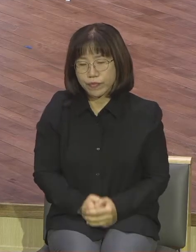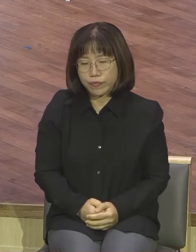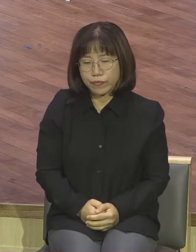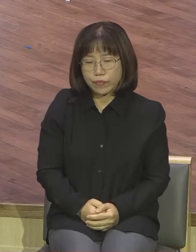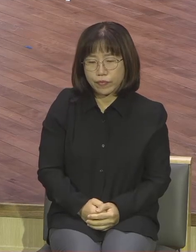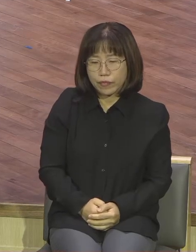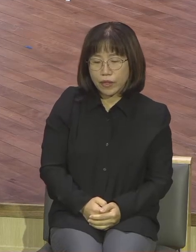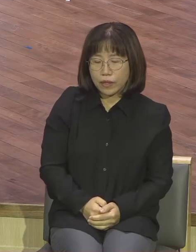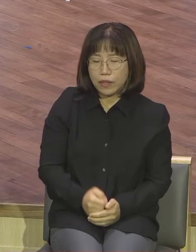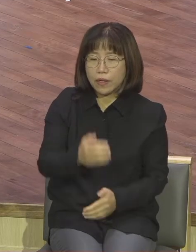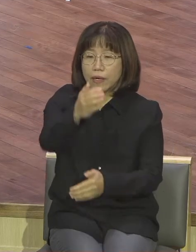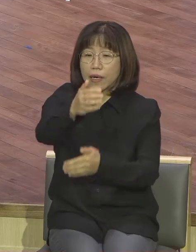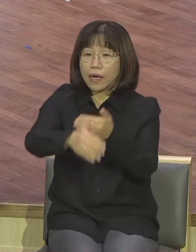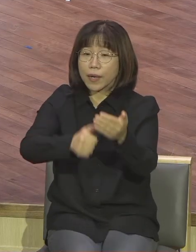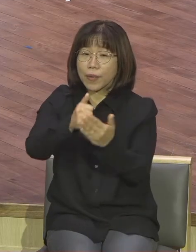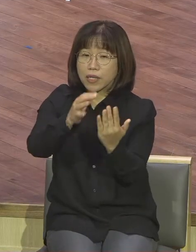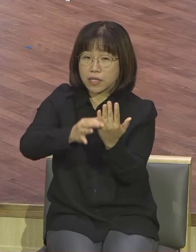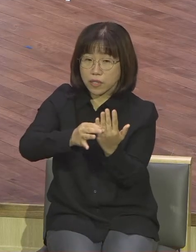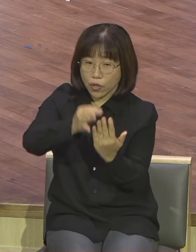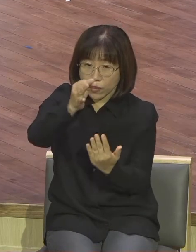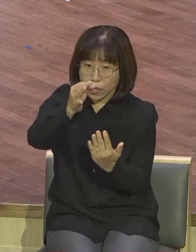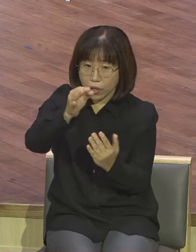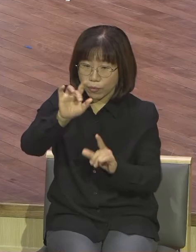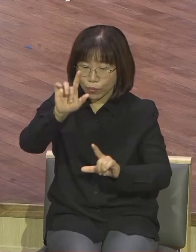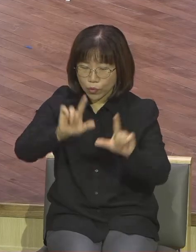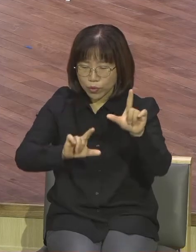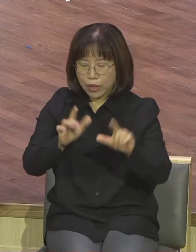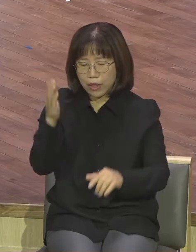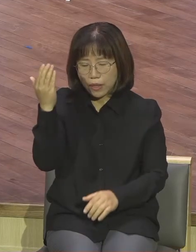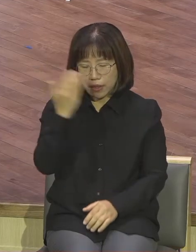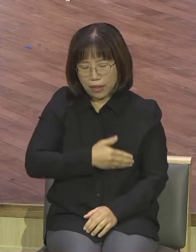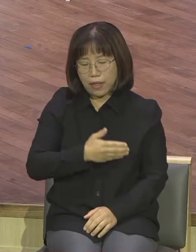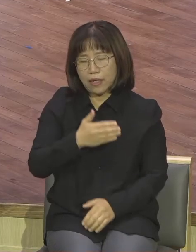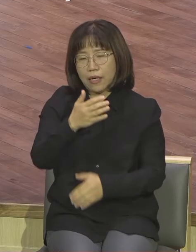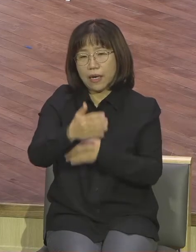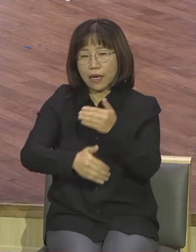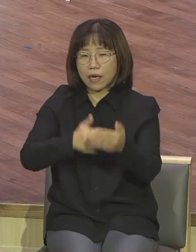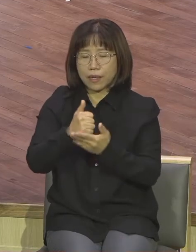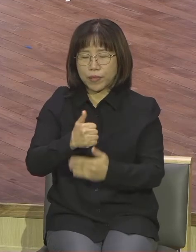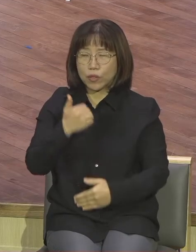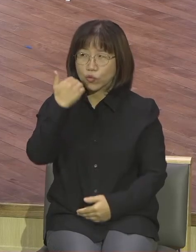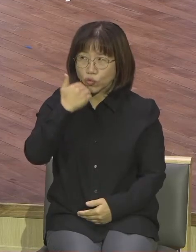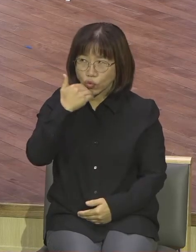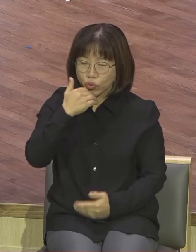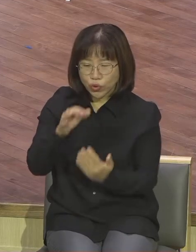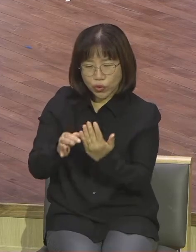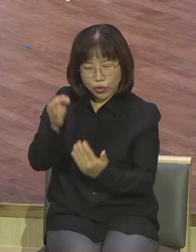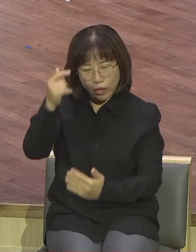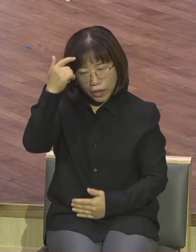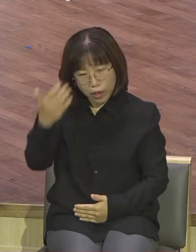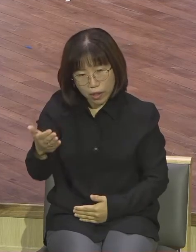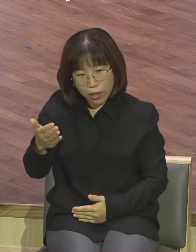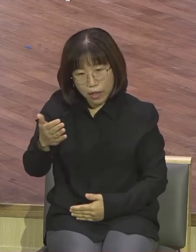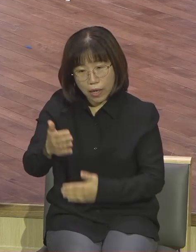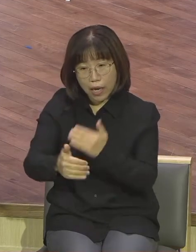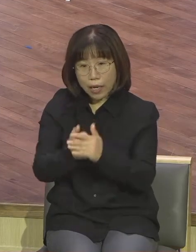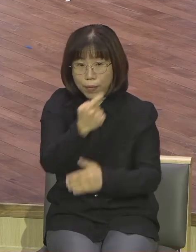하나님께서 어떤 사람을 선택을 하시고 사용하시는가 하는